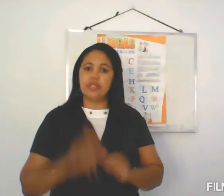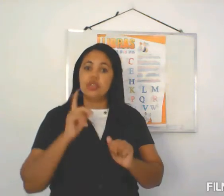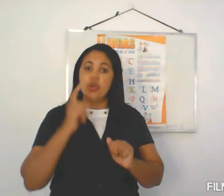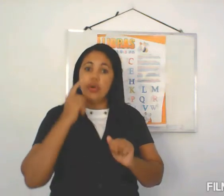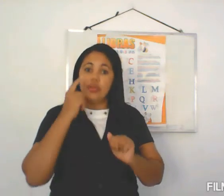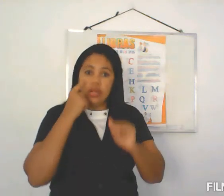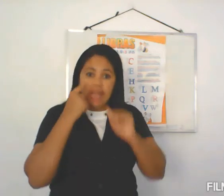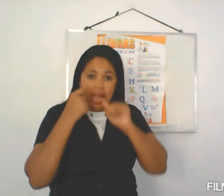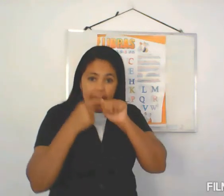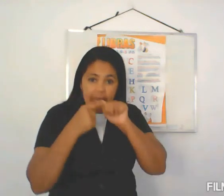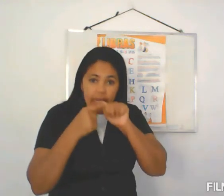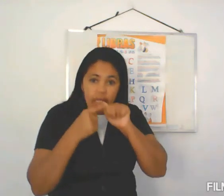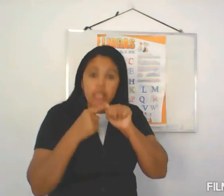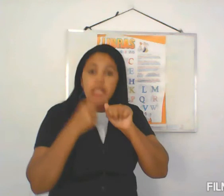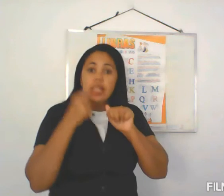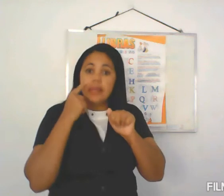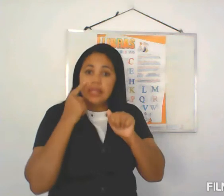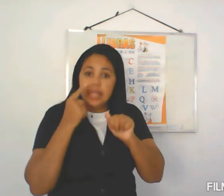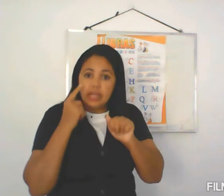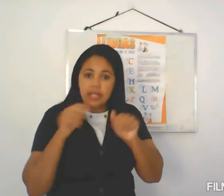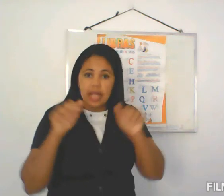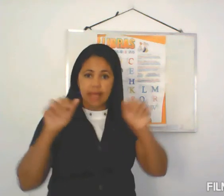olharem e aprenderem mais rápido.